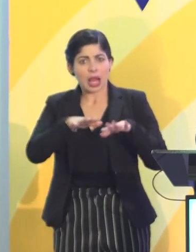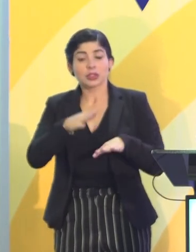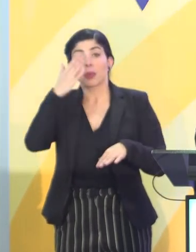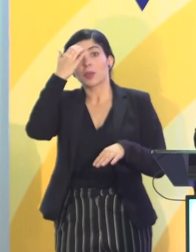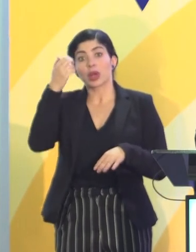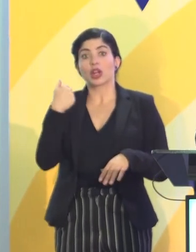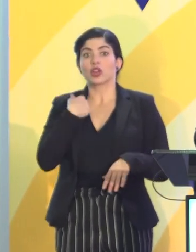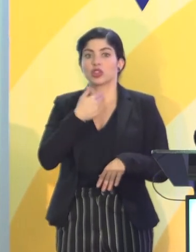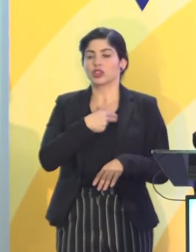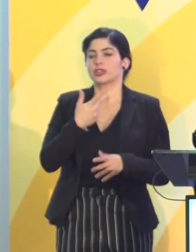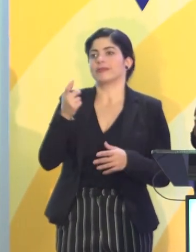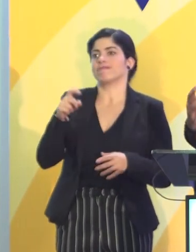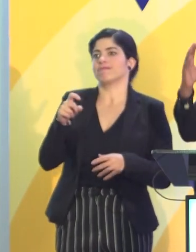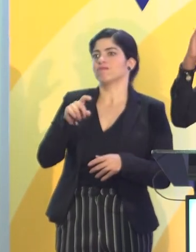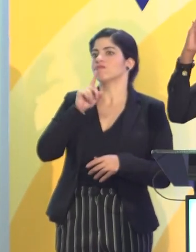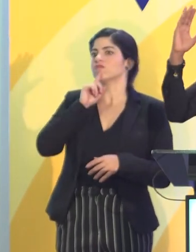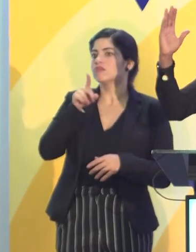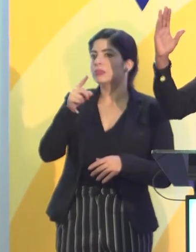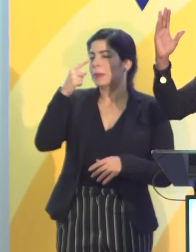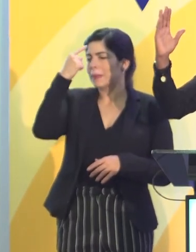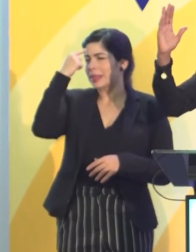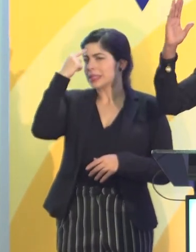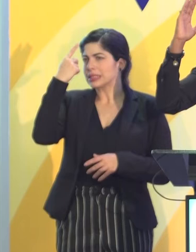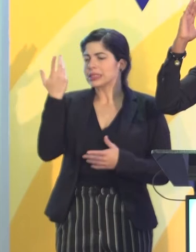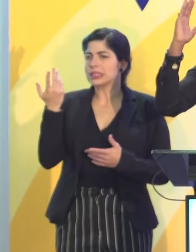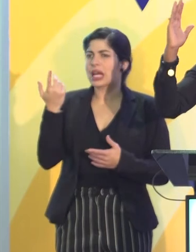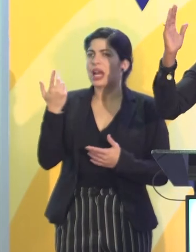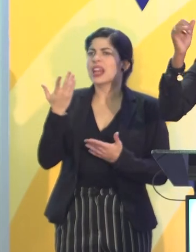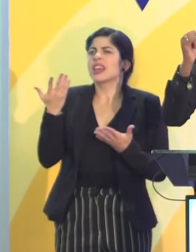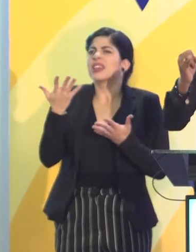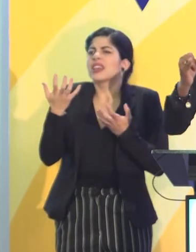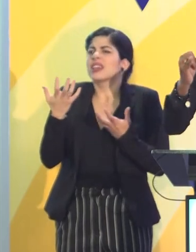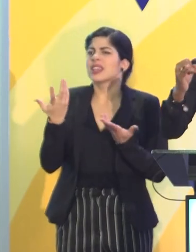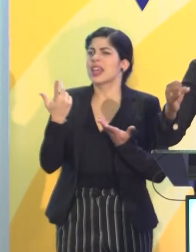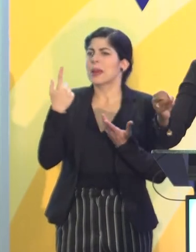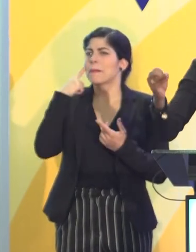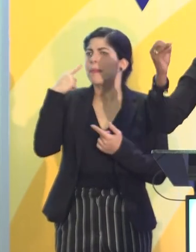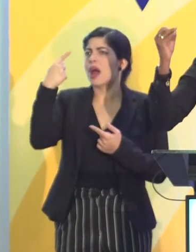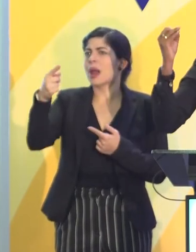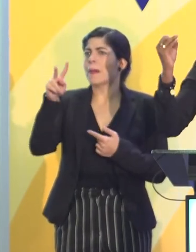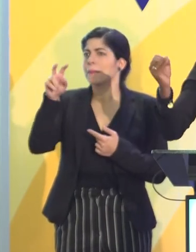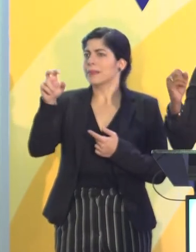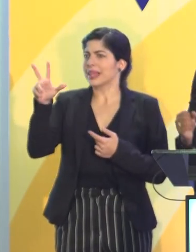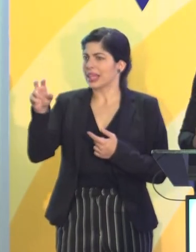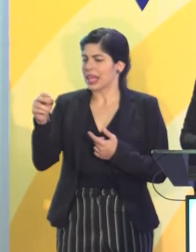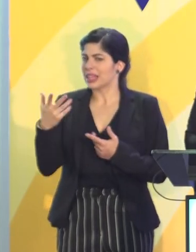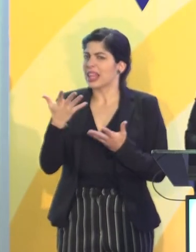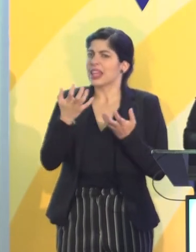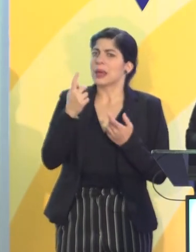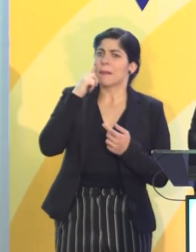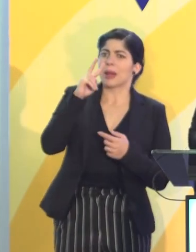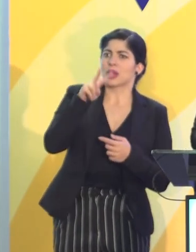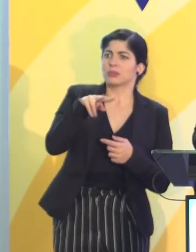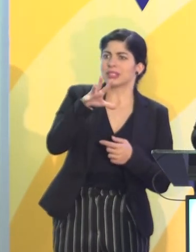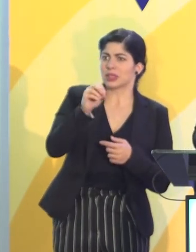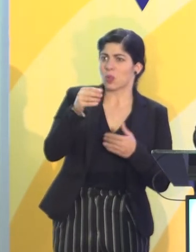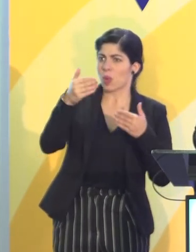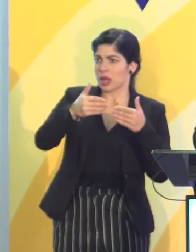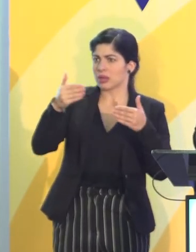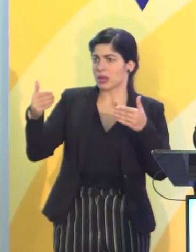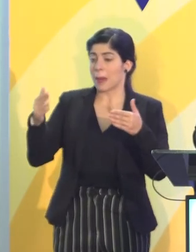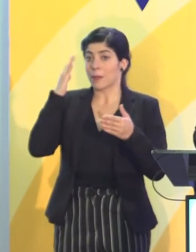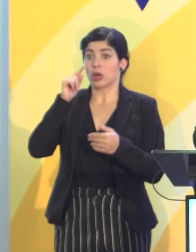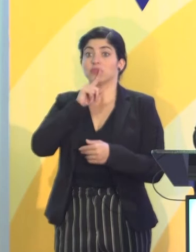porque tenemos que realmente pensar en lo que queremos para el 2030, lo que queremos para el 2050. Porque